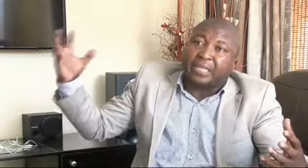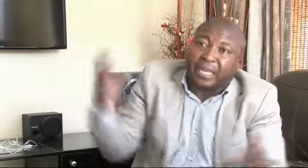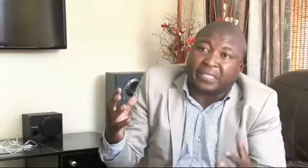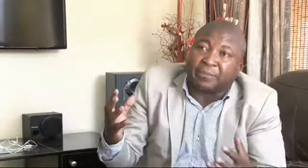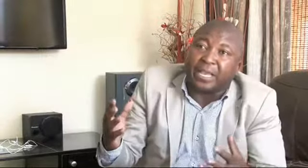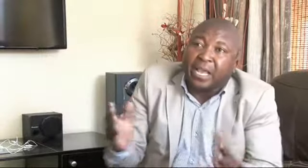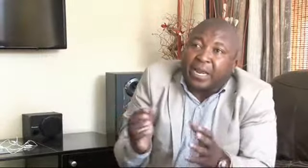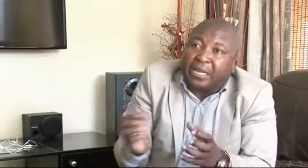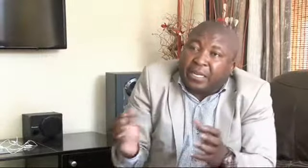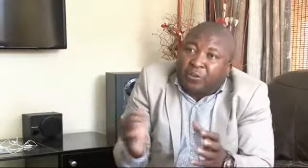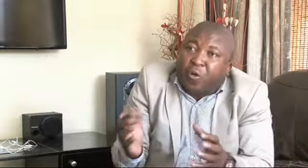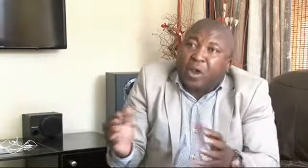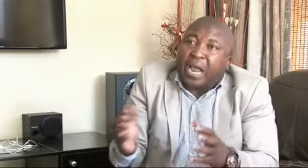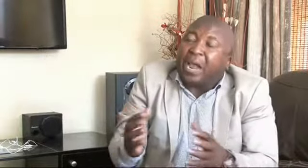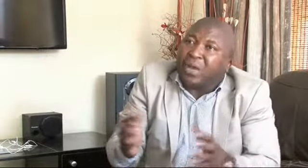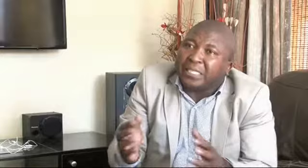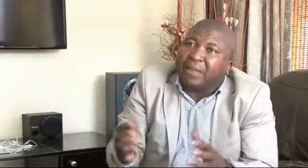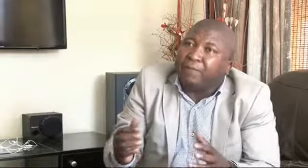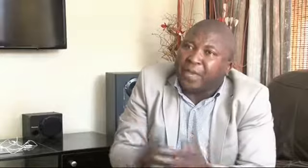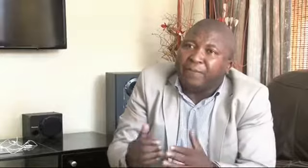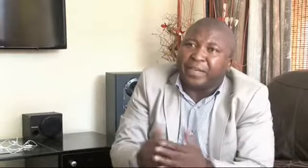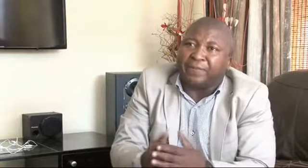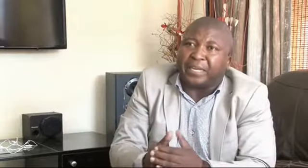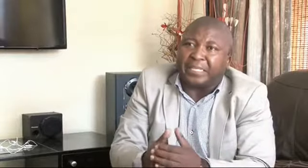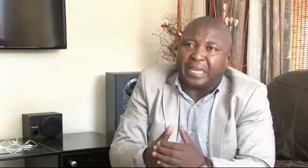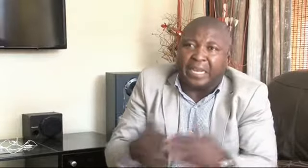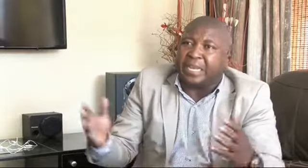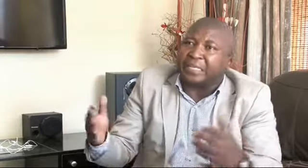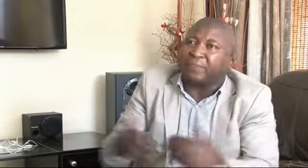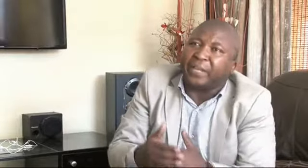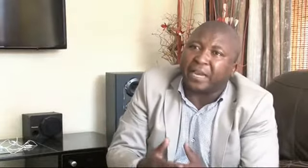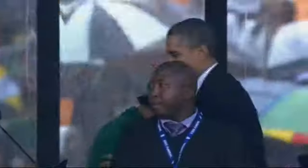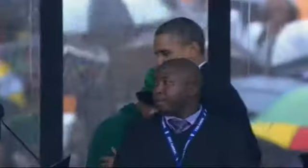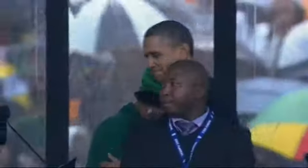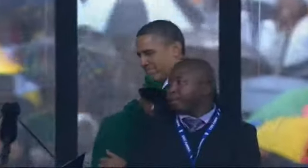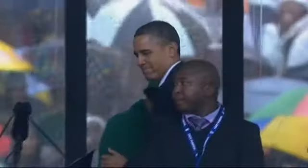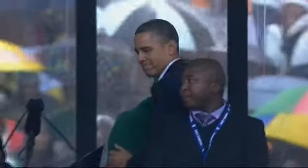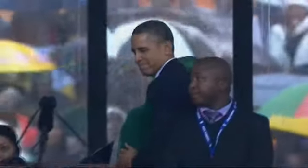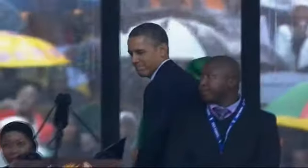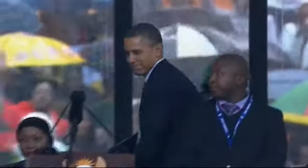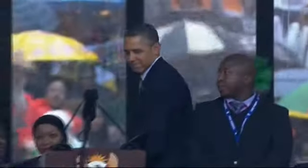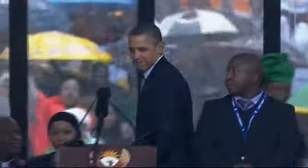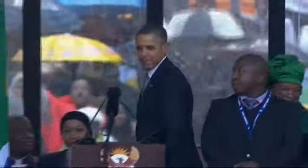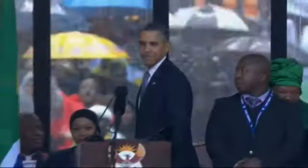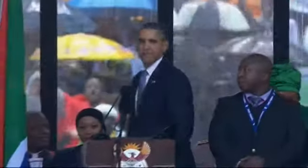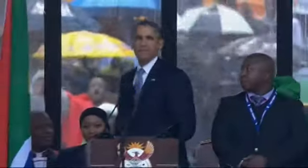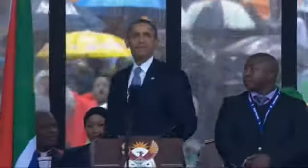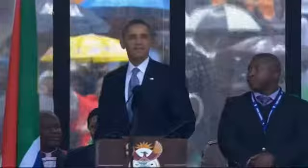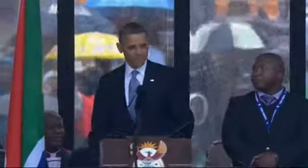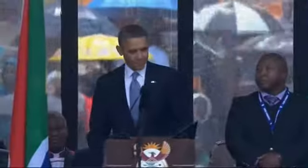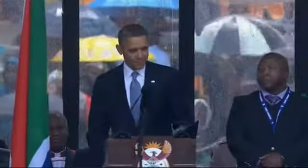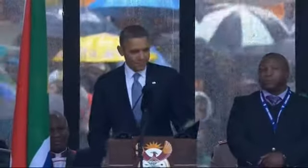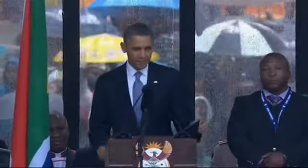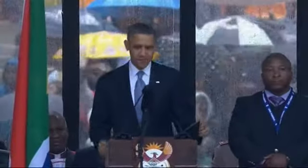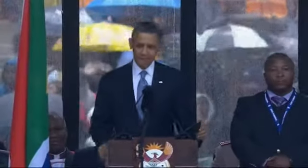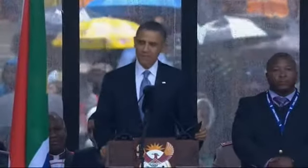A veces también veía cosas que me perseguían. Estaba en una situación muy difícil. En pleno escenario, ante